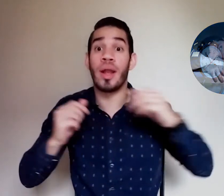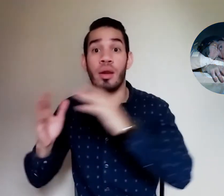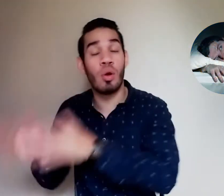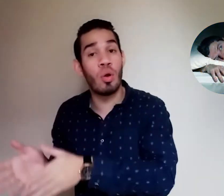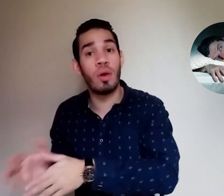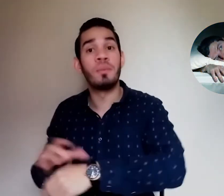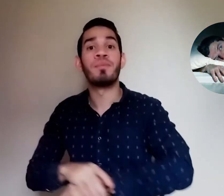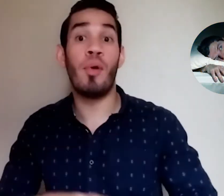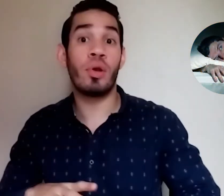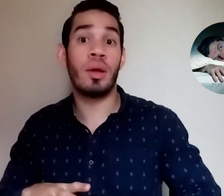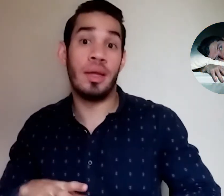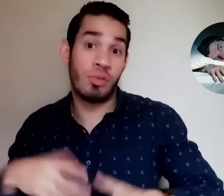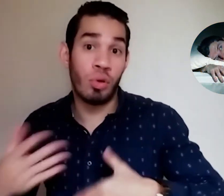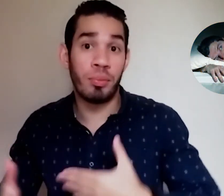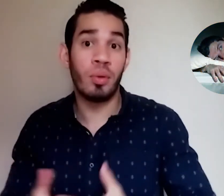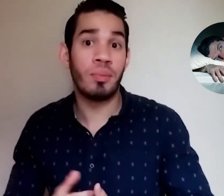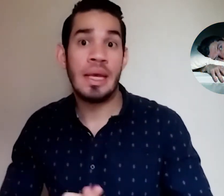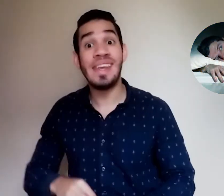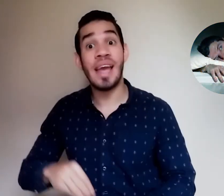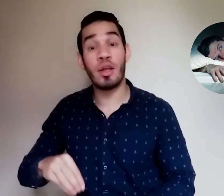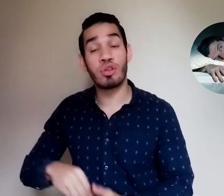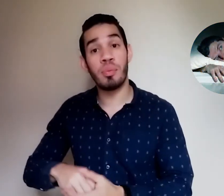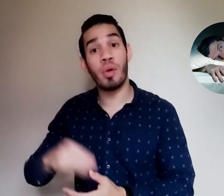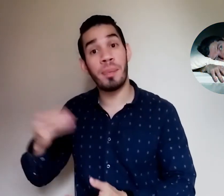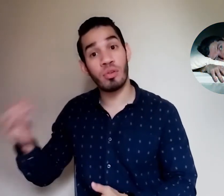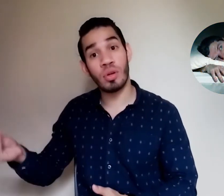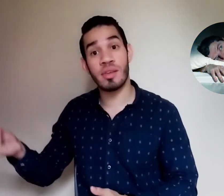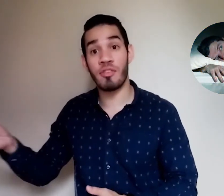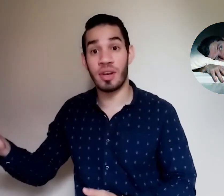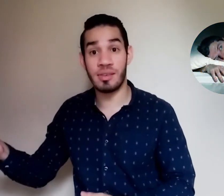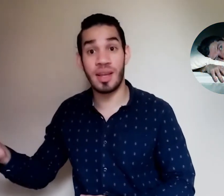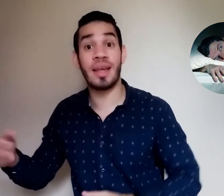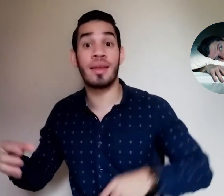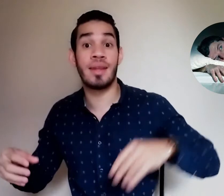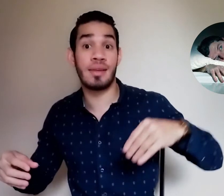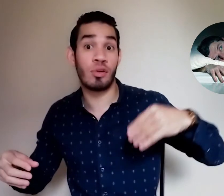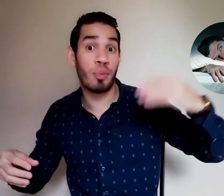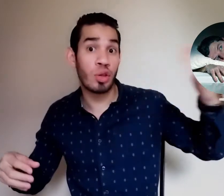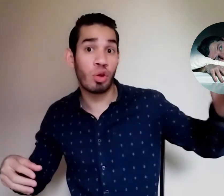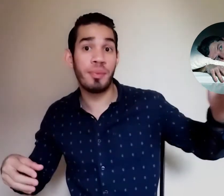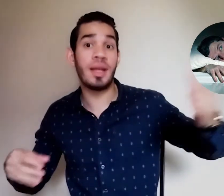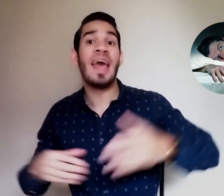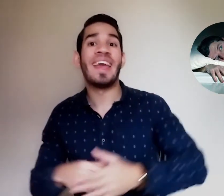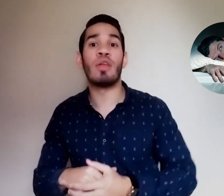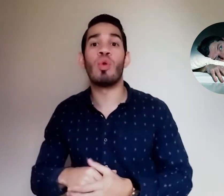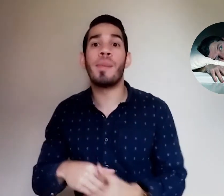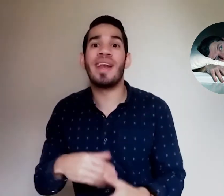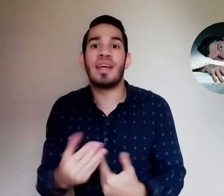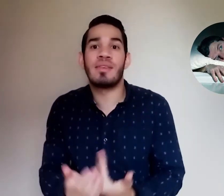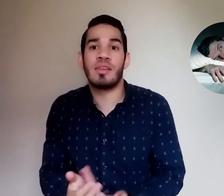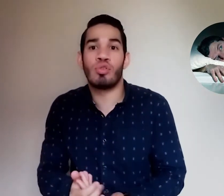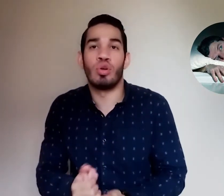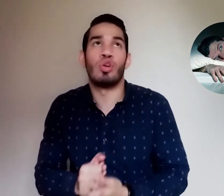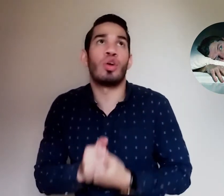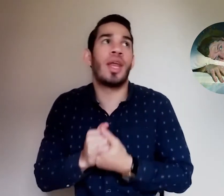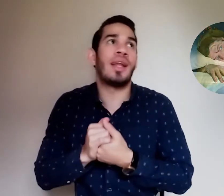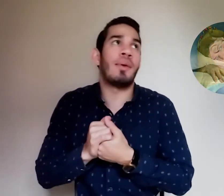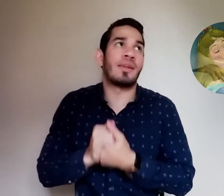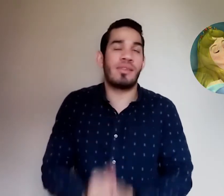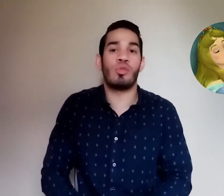alcohol por insomnio y hay otro tipo de personas a diferencia de de las que no pueden dormir que duermen en exceso no quieren levantarse de